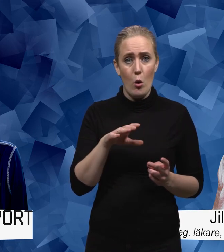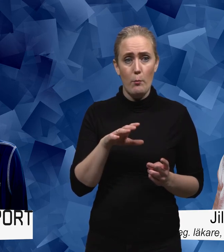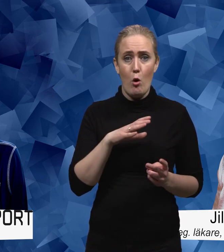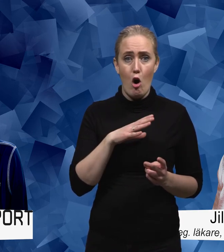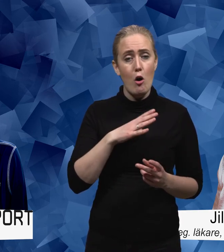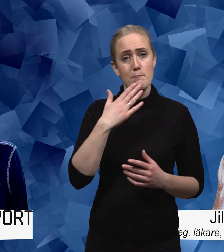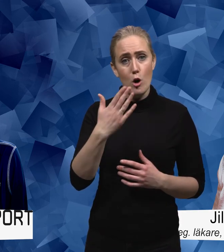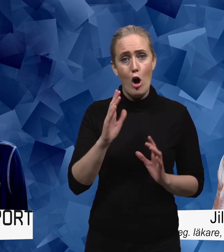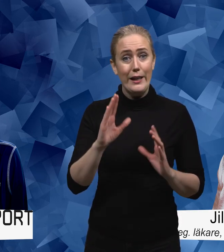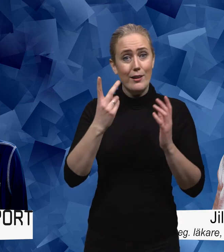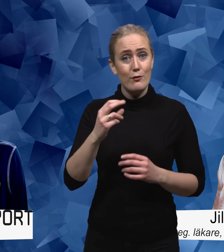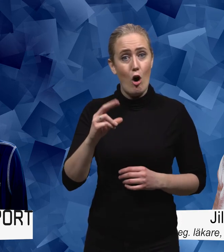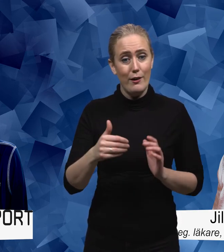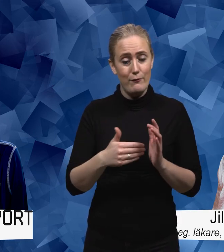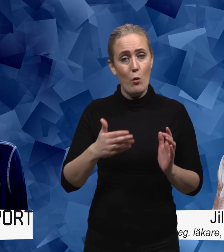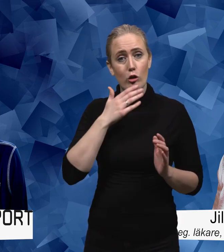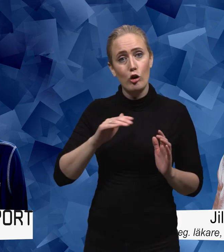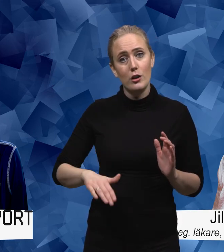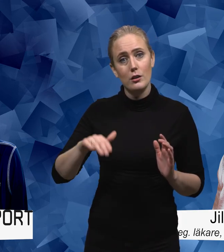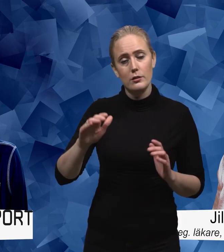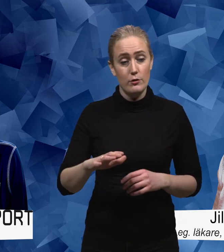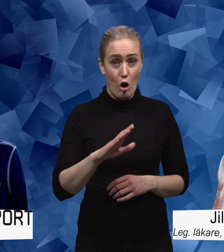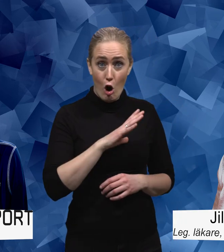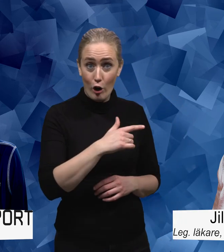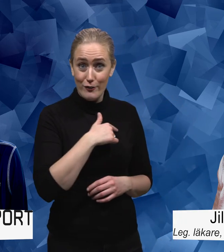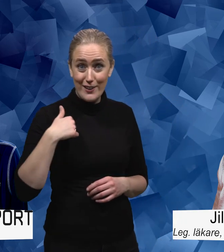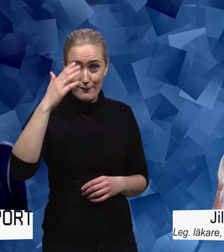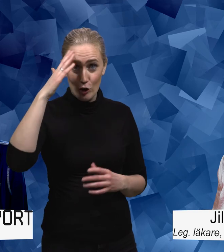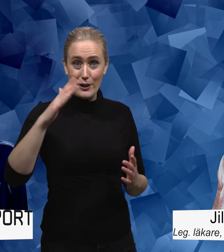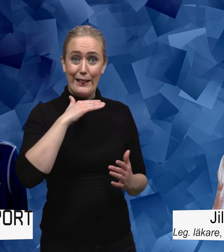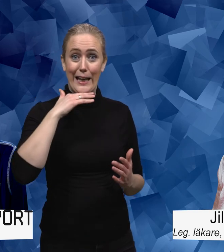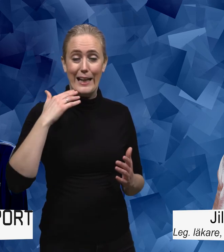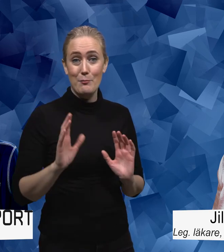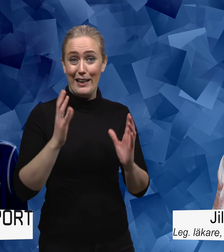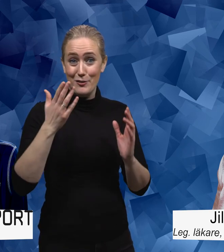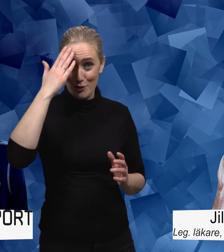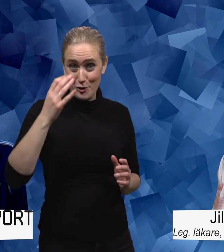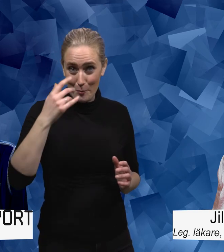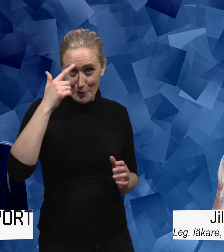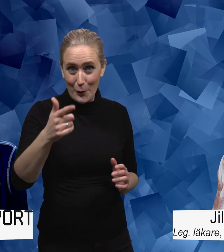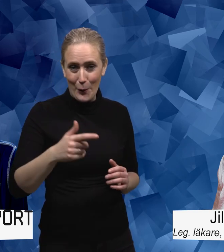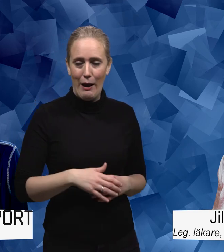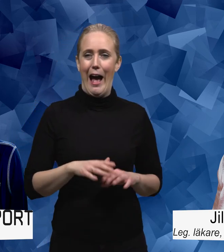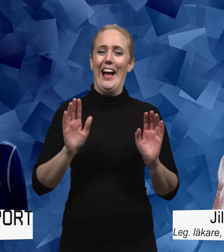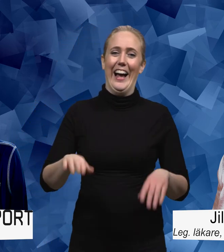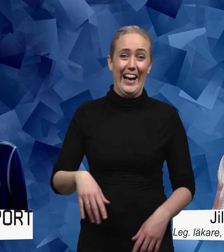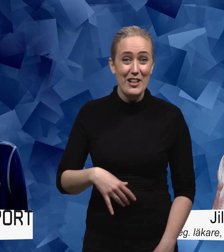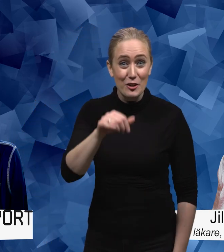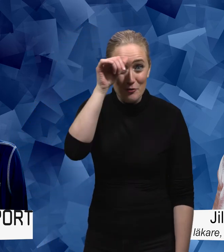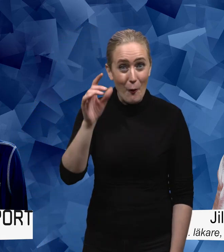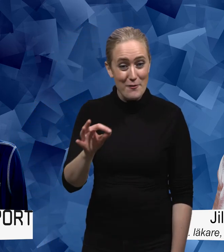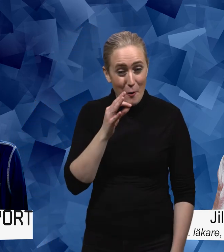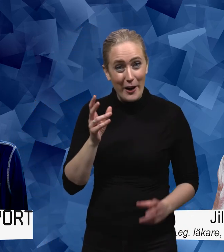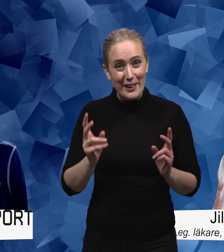schyssta levnadsvanor när man är ung har vi vuxna tillräckligt med livskunskap tror du vilken härlig fråga svår att svara